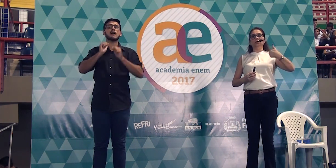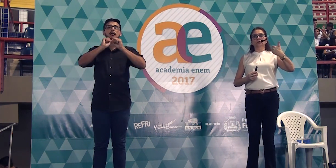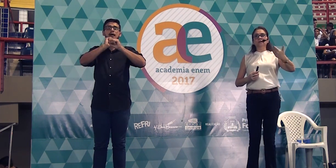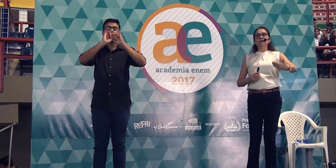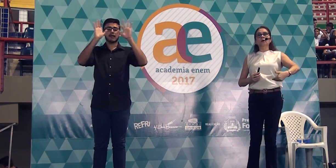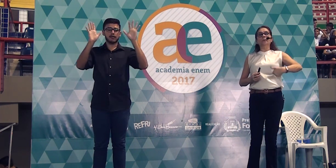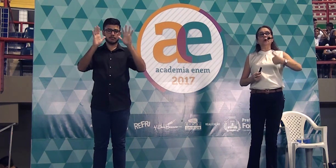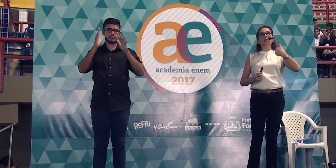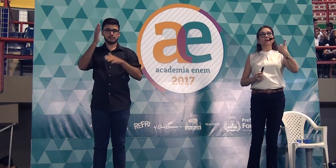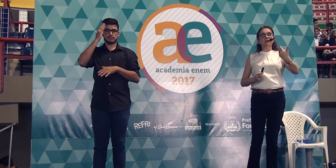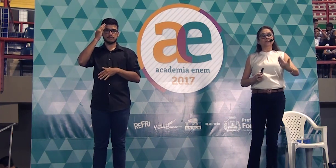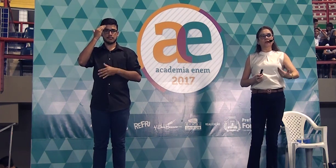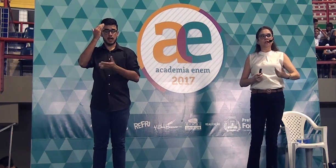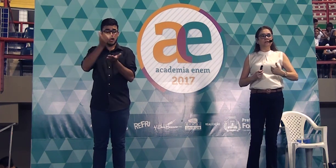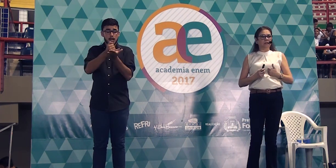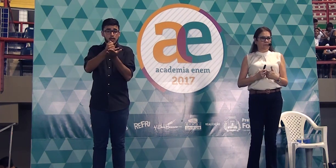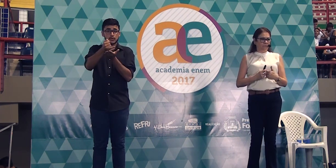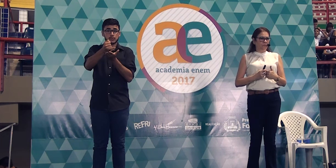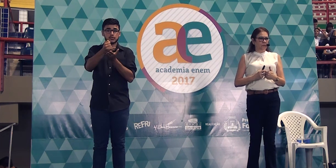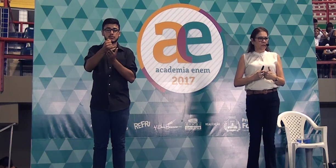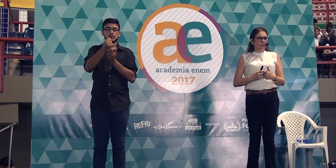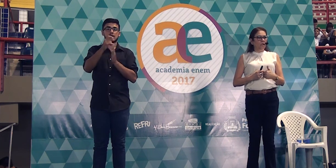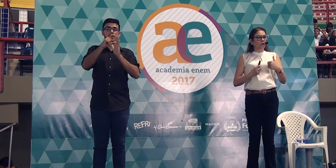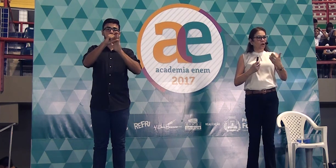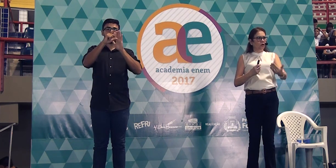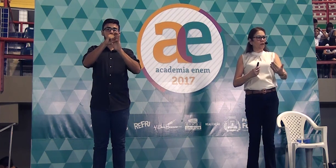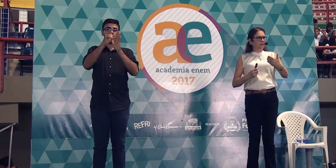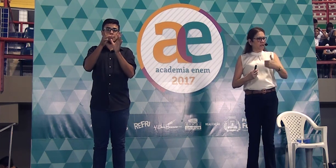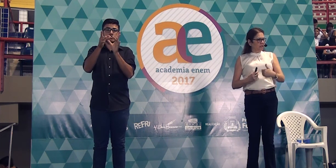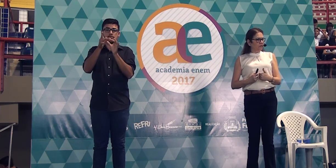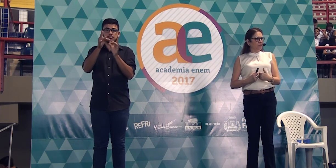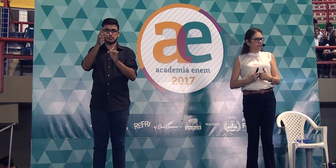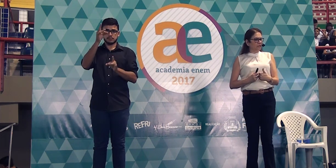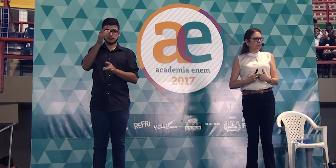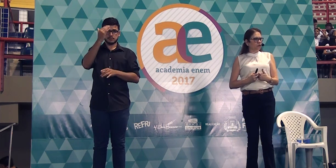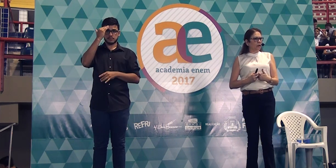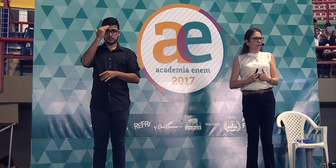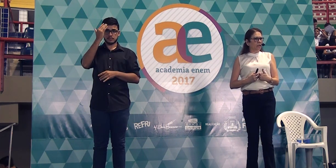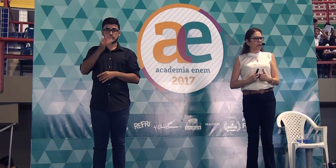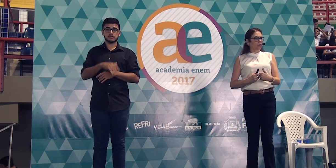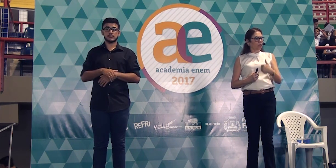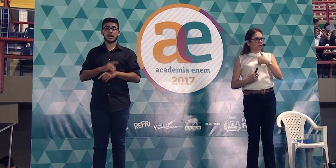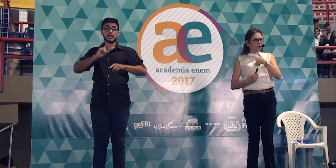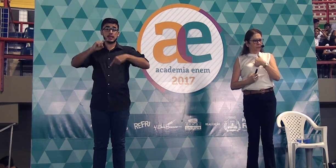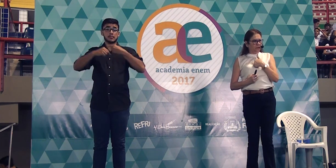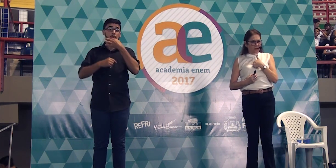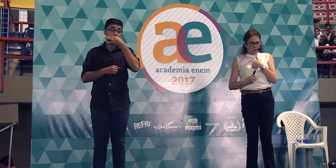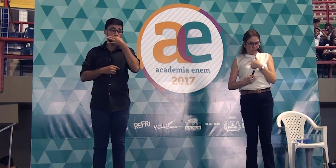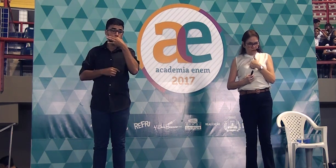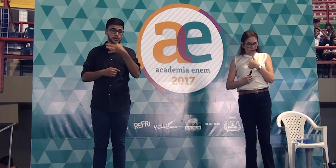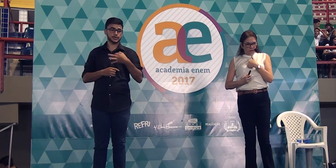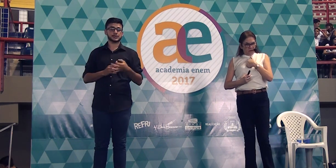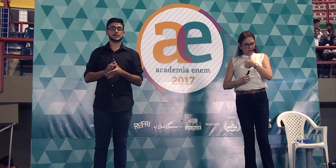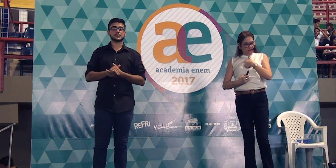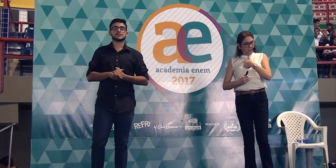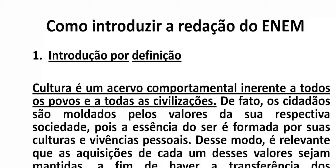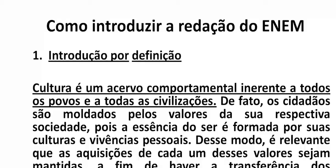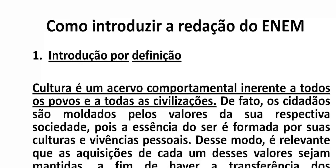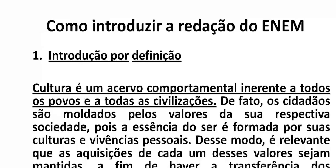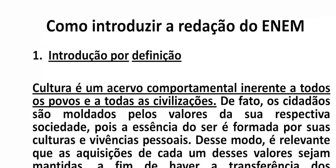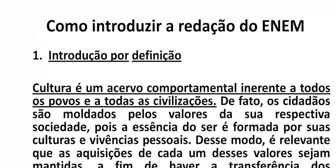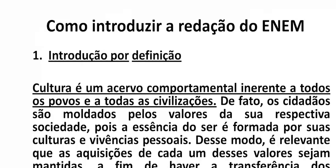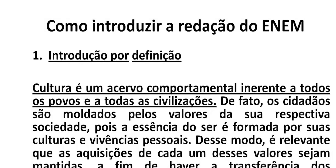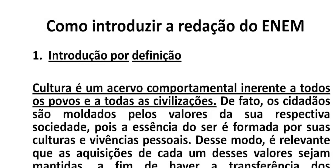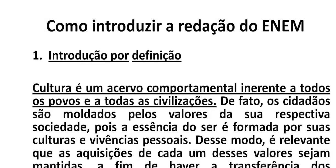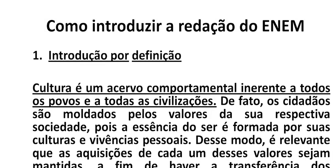fez introdução por definição e logo a seguir você deu sua opinião, olha a opinião, desse